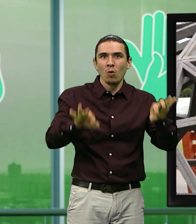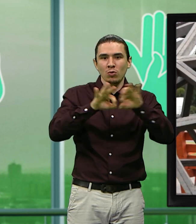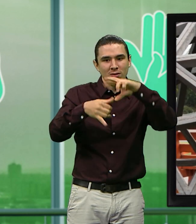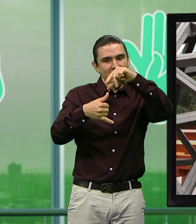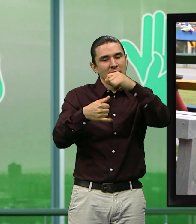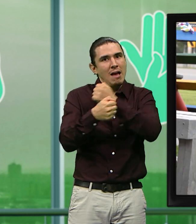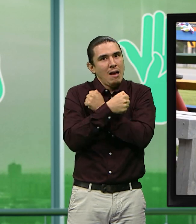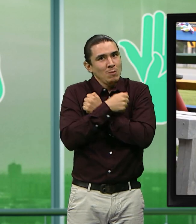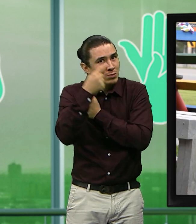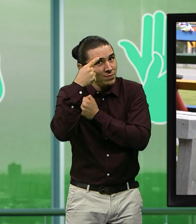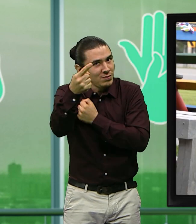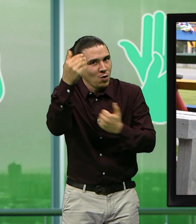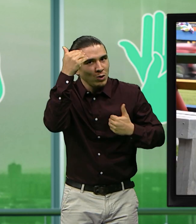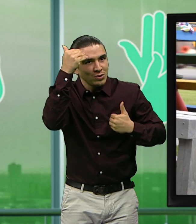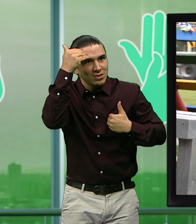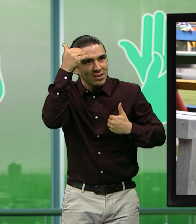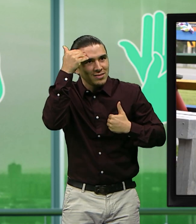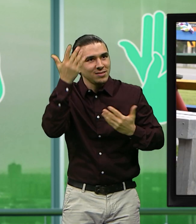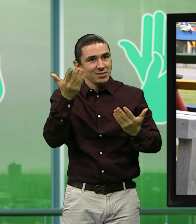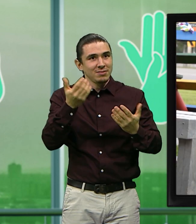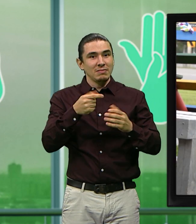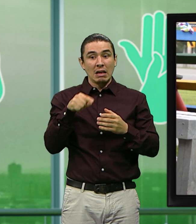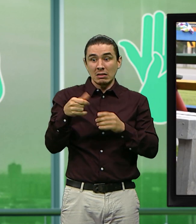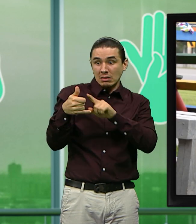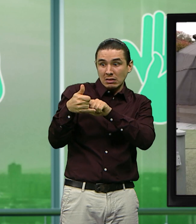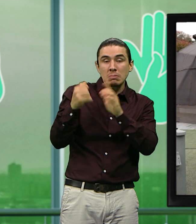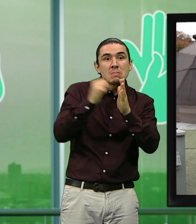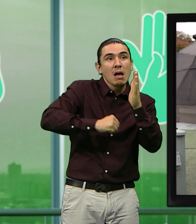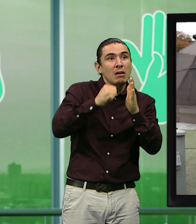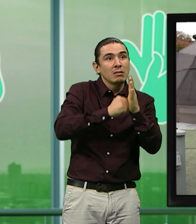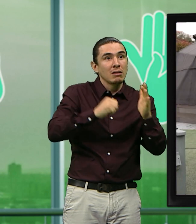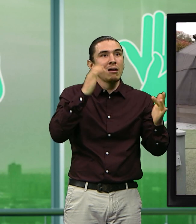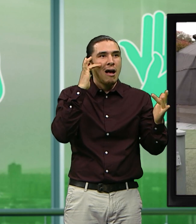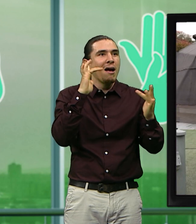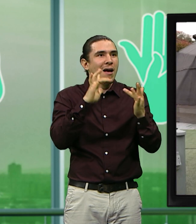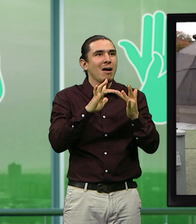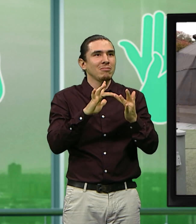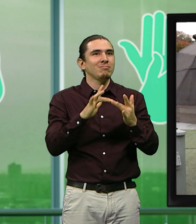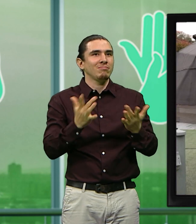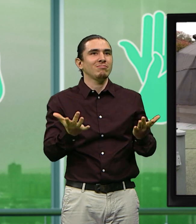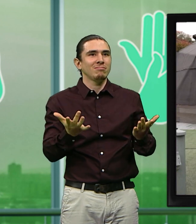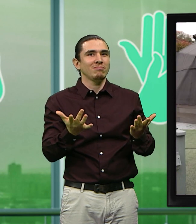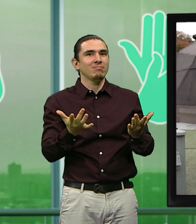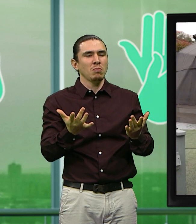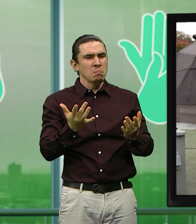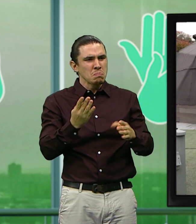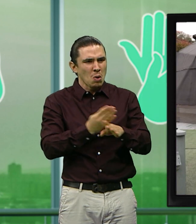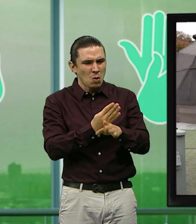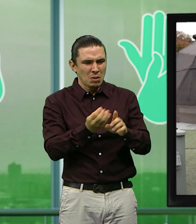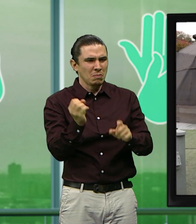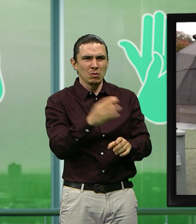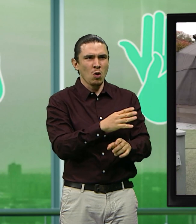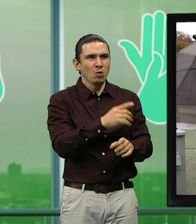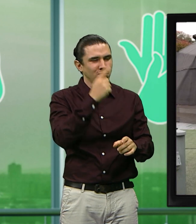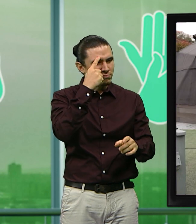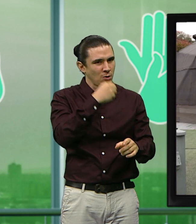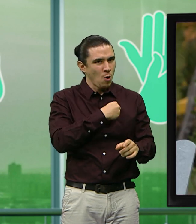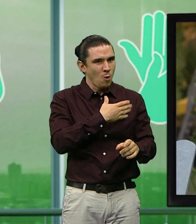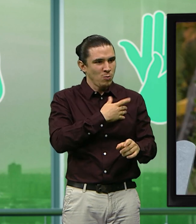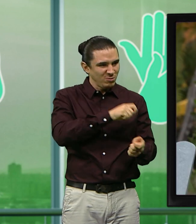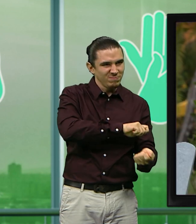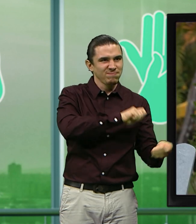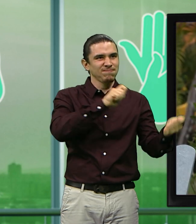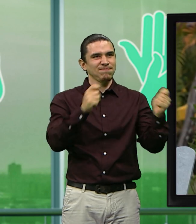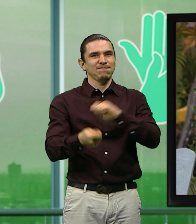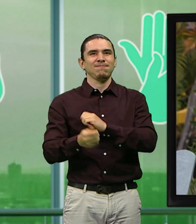importancia de llenar botellas de amor y todo lo que podemos hacer alrededor de este material, dejar de verlo como un problema y convertirlo